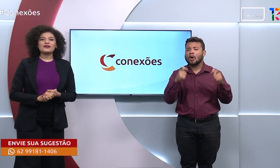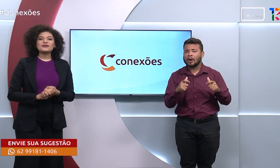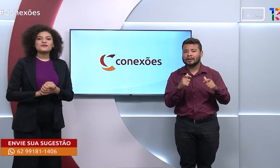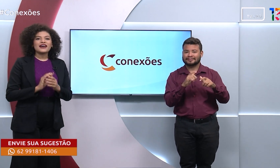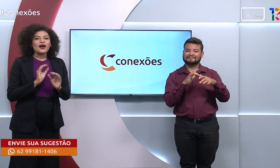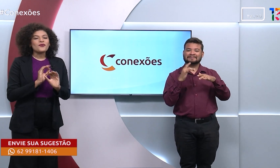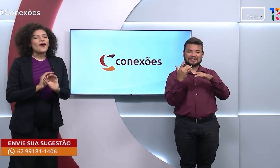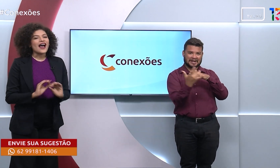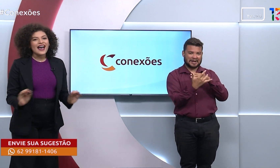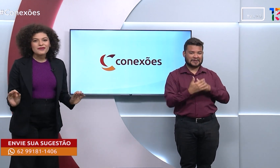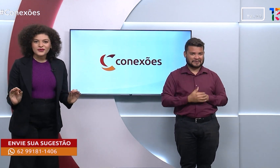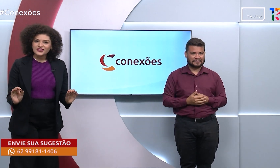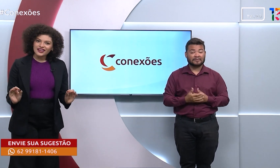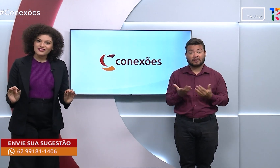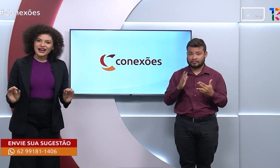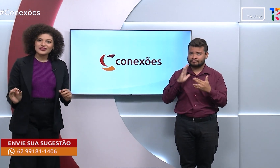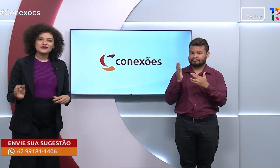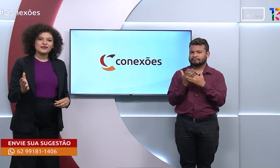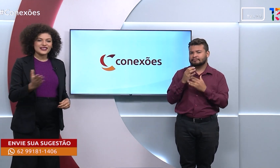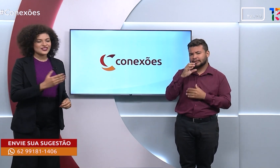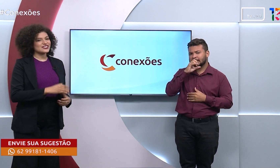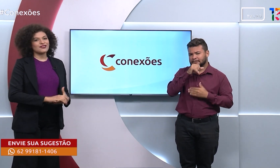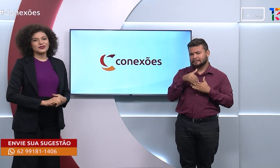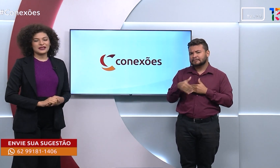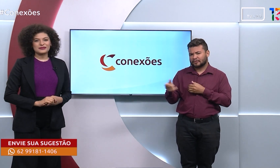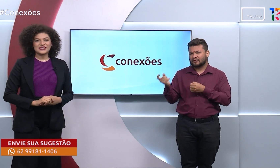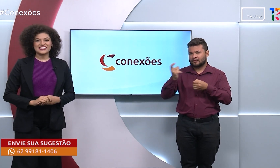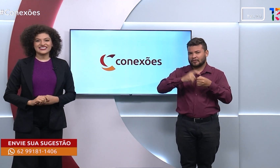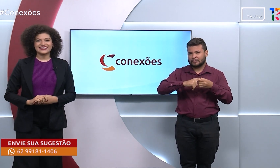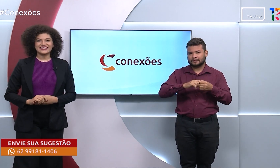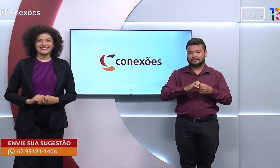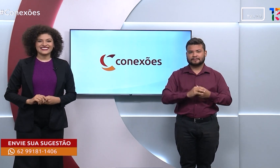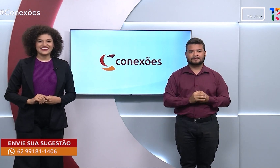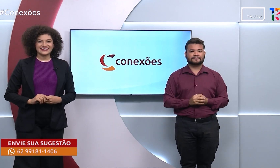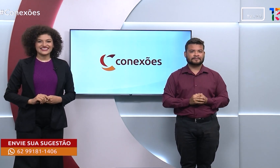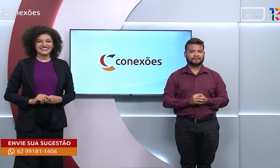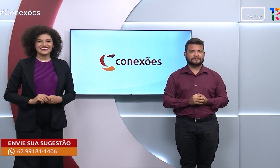Nós vamos para um rápido intervalo, mas já já voltamos.